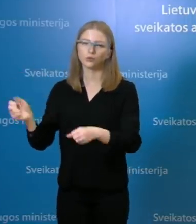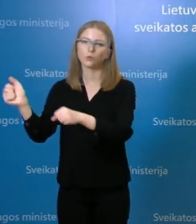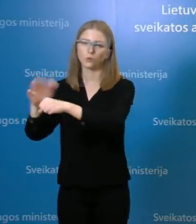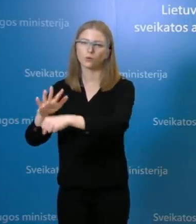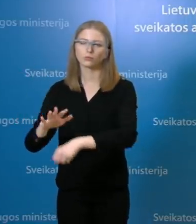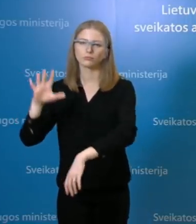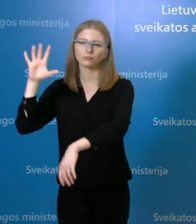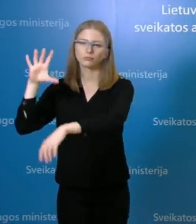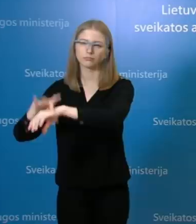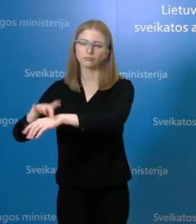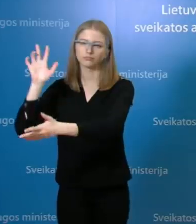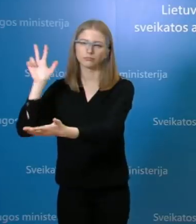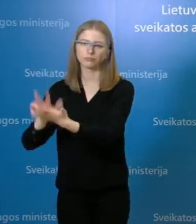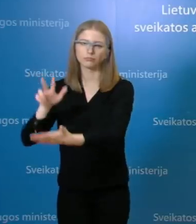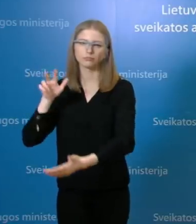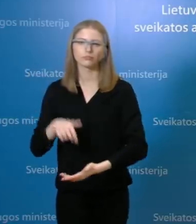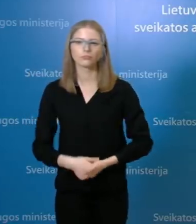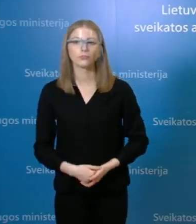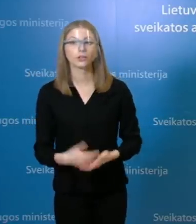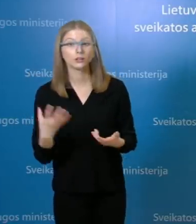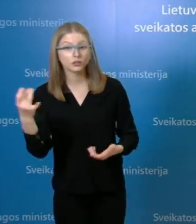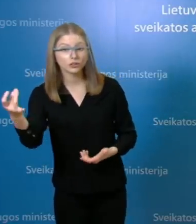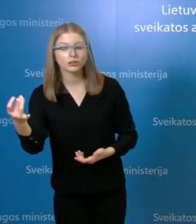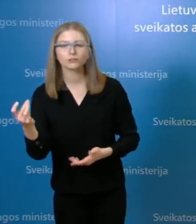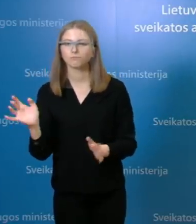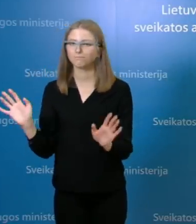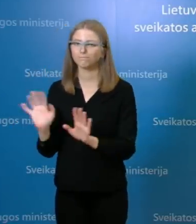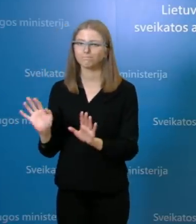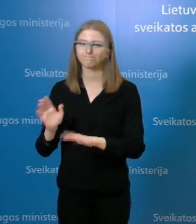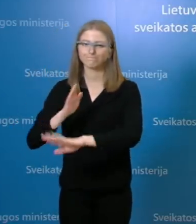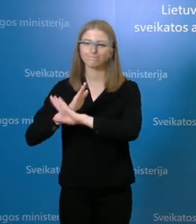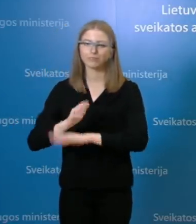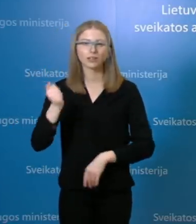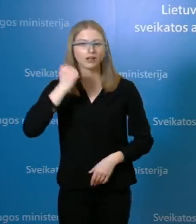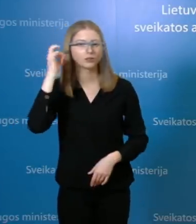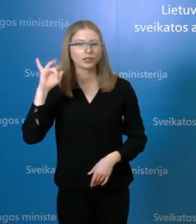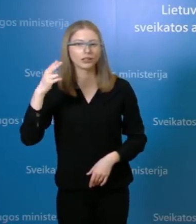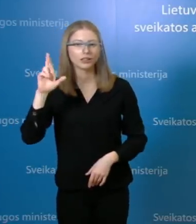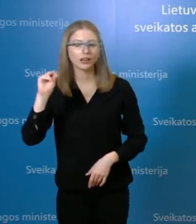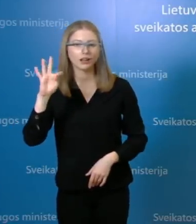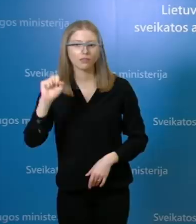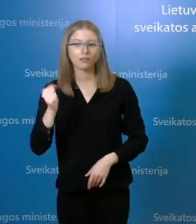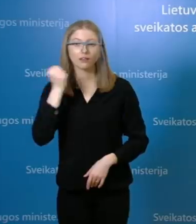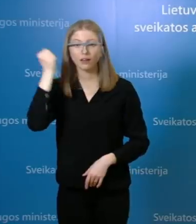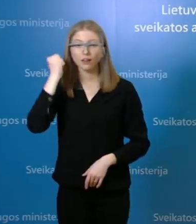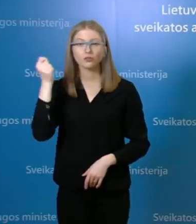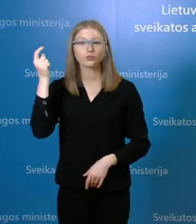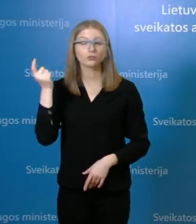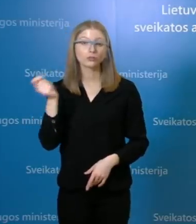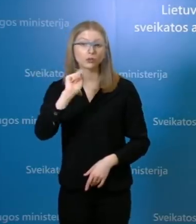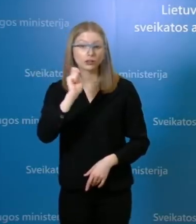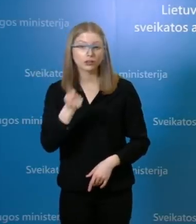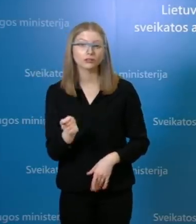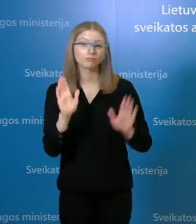Augustai, būtų dar klausimų? Viskas pilni atsakėt, ačiū. Ačiū Augustai, ačiū Ginretai už atsakymus, ačiū žiniasklaidai už